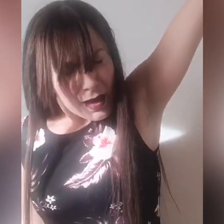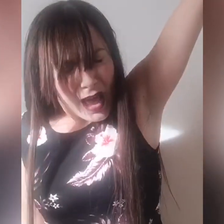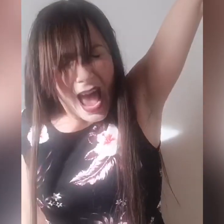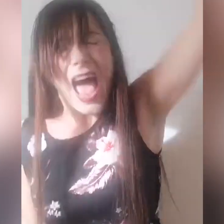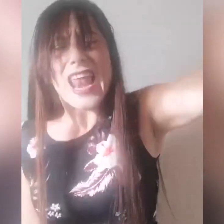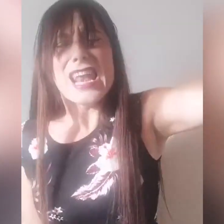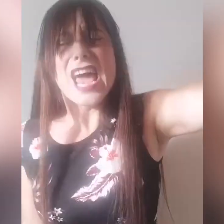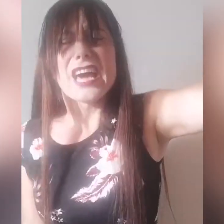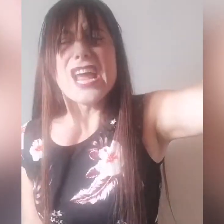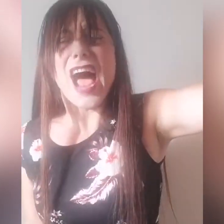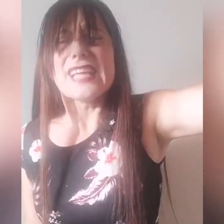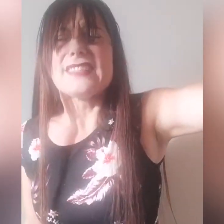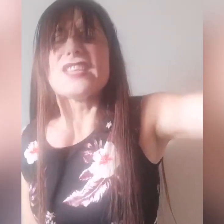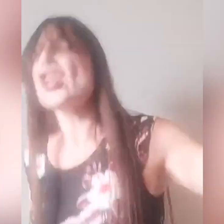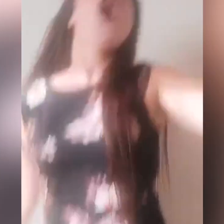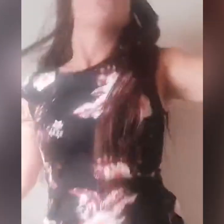E' l'allegria del Signore!